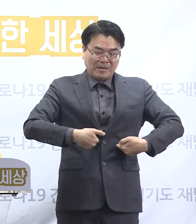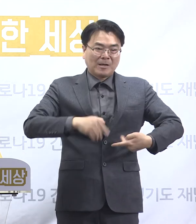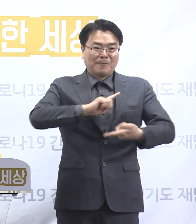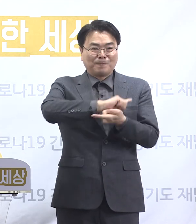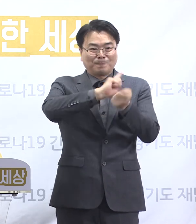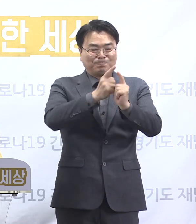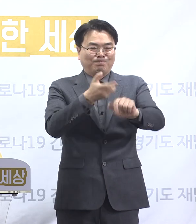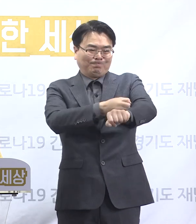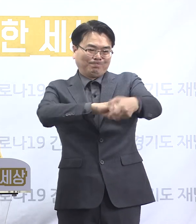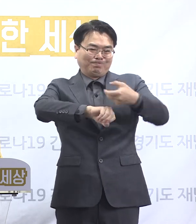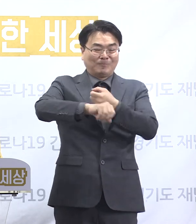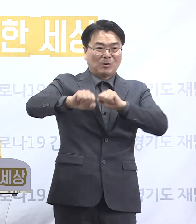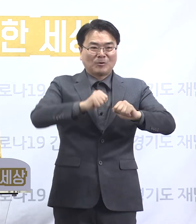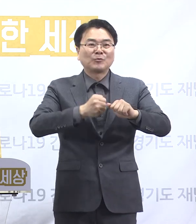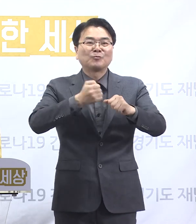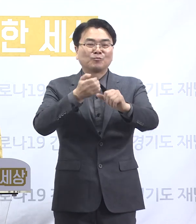동참을 부탁드립니다. 감사합니다.